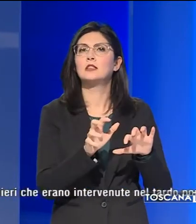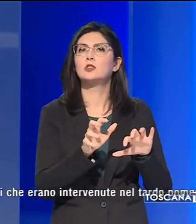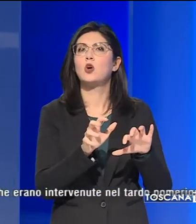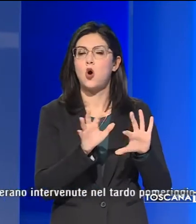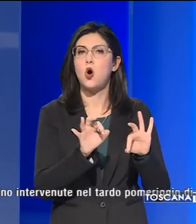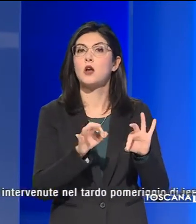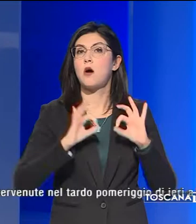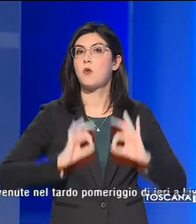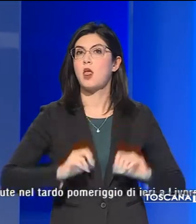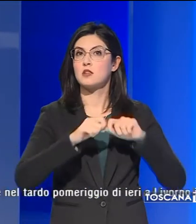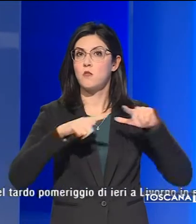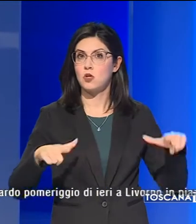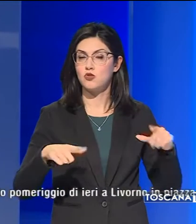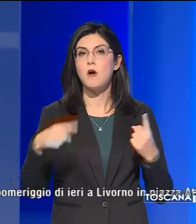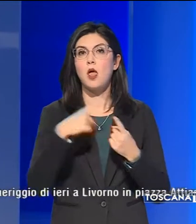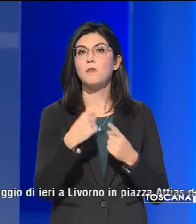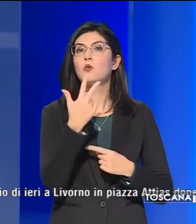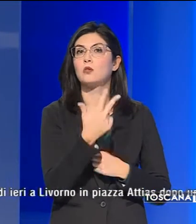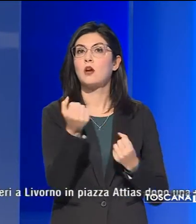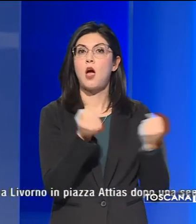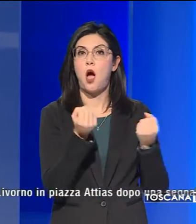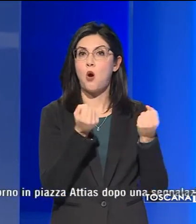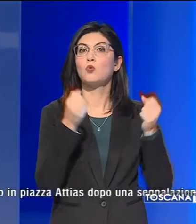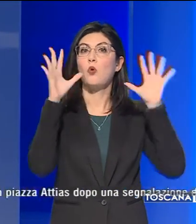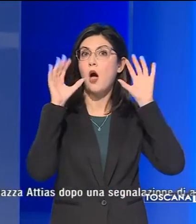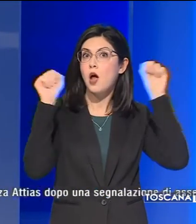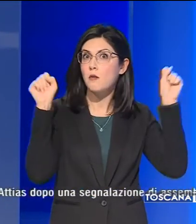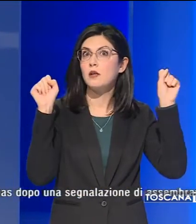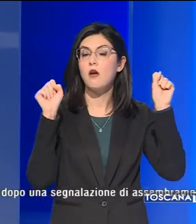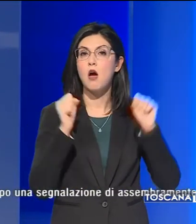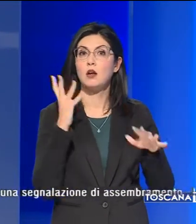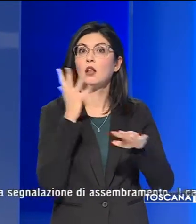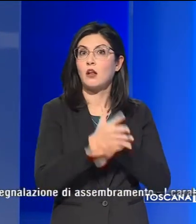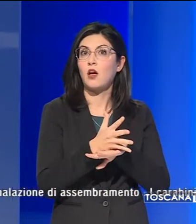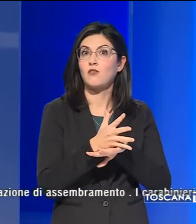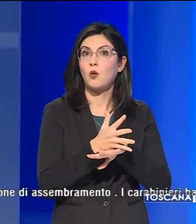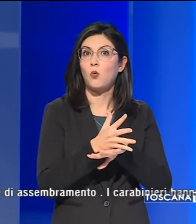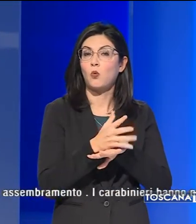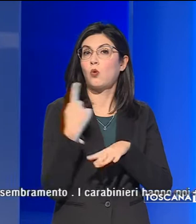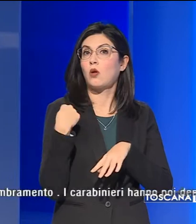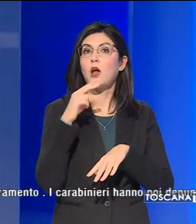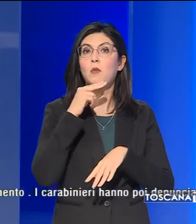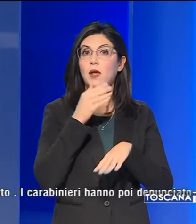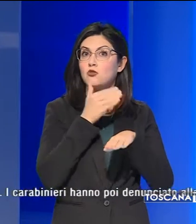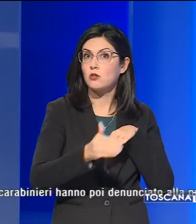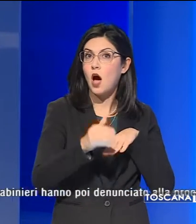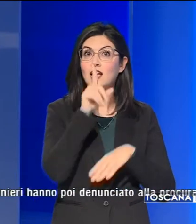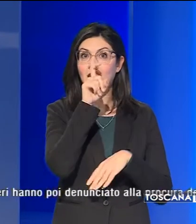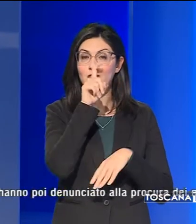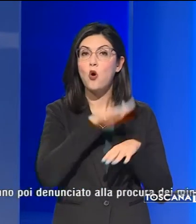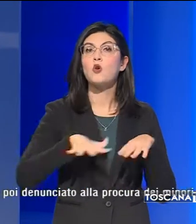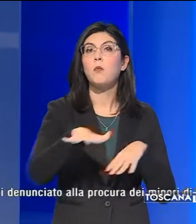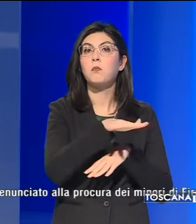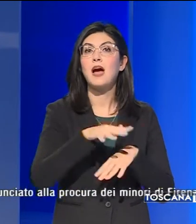Municipale e a tre auto di carabinieri che erano intervenute nel tardo pomeriggio di ieri a Livorno in